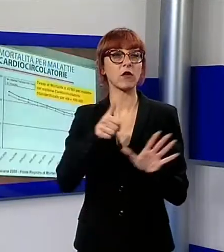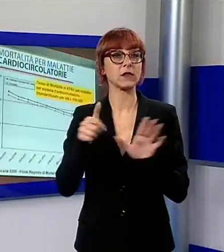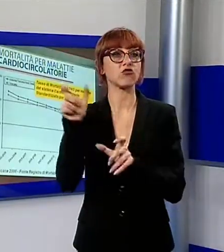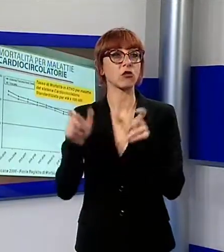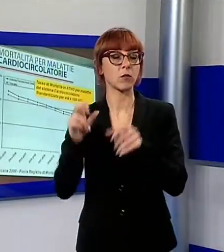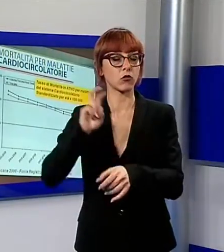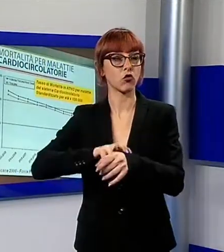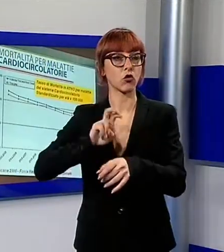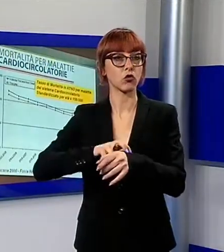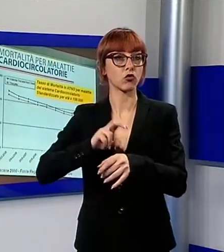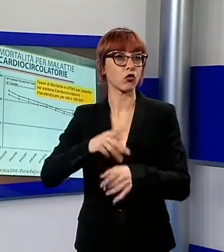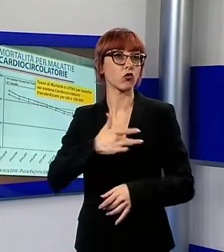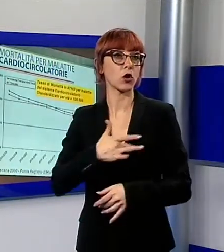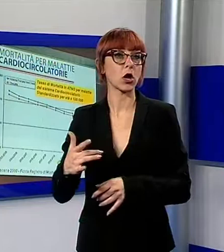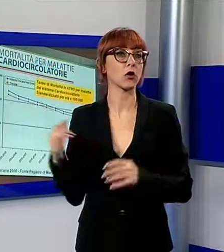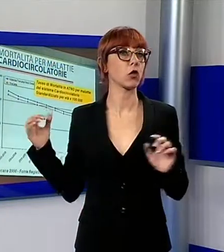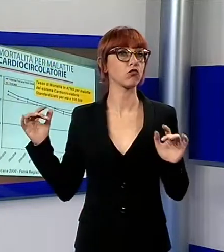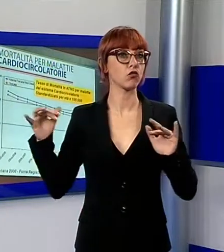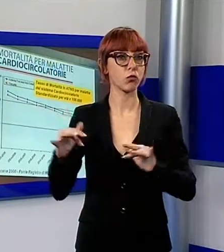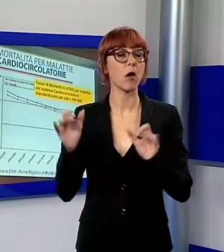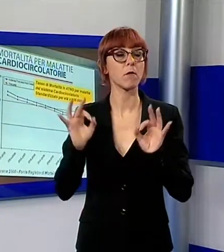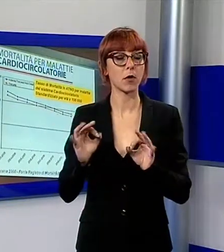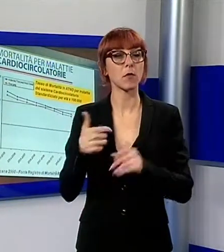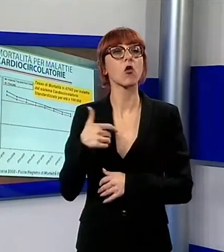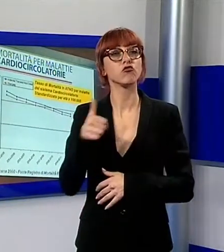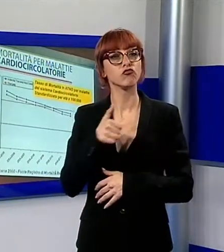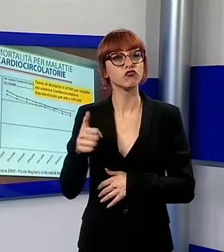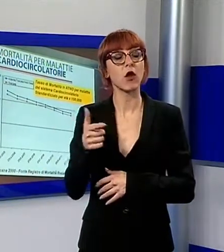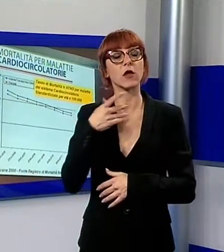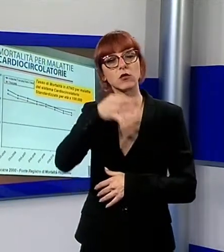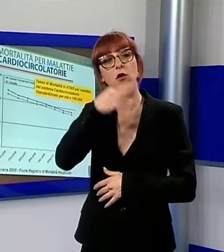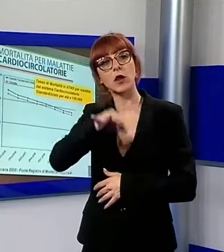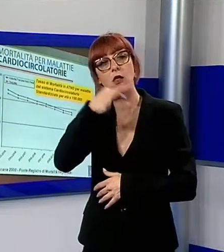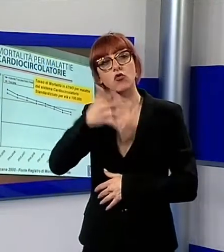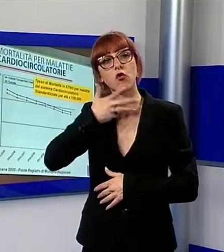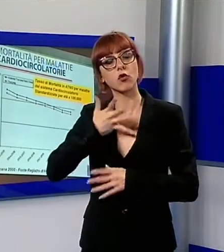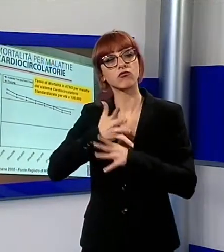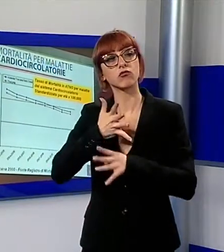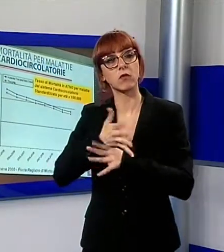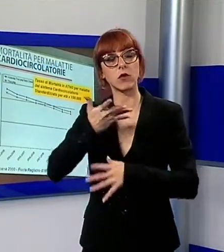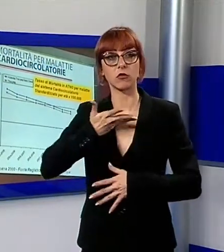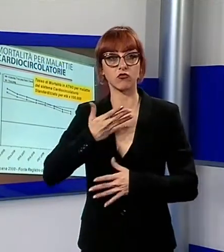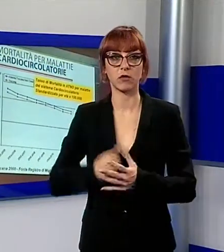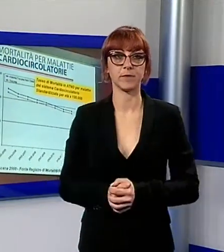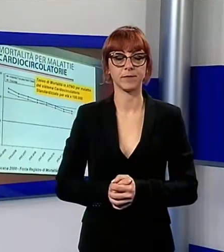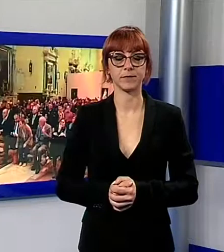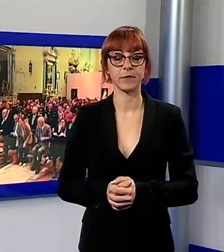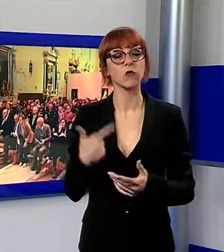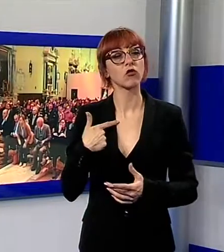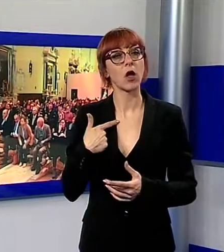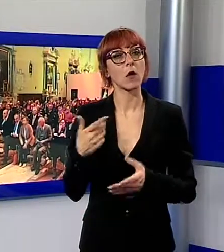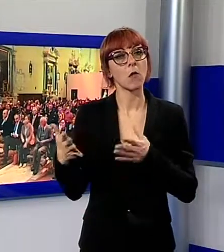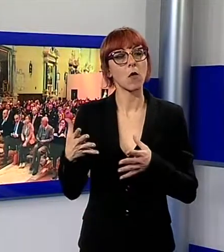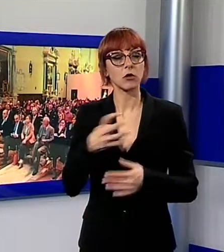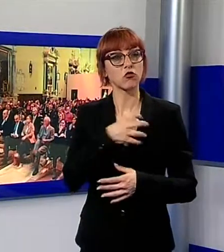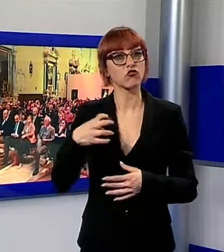cardiologi provenienti da tutta Italia, oltre a un centinaio di autorevoli relatori. Una vetrina di altissimo valore scientifico,